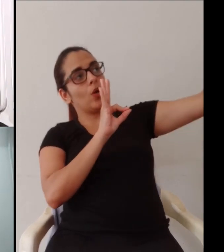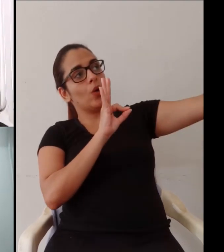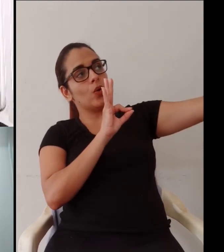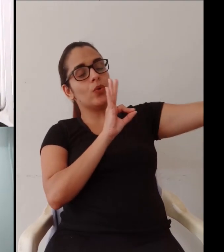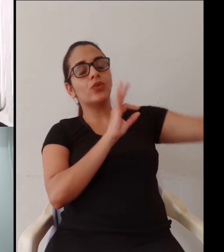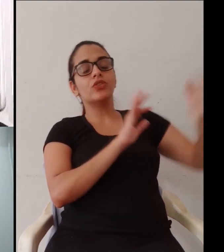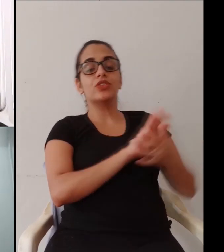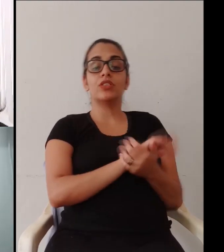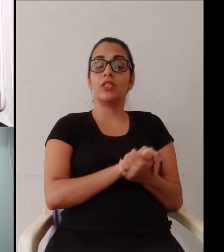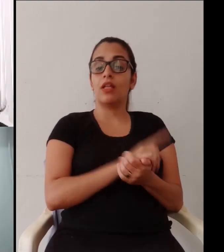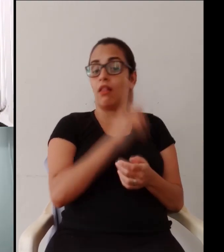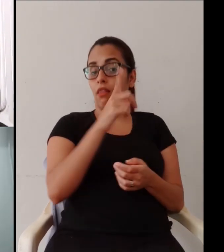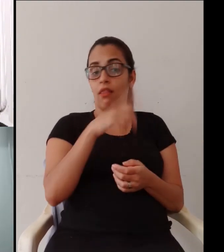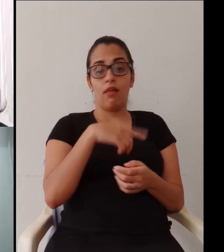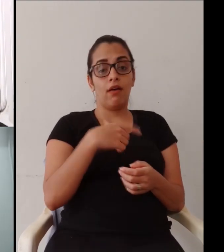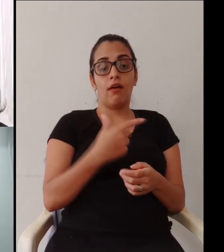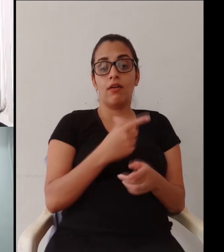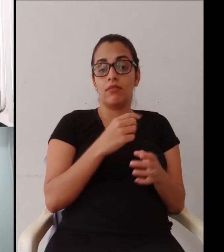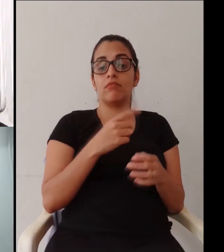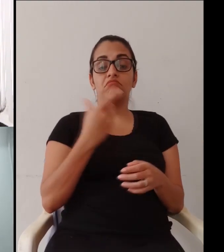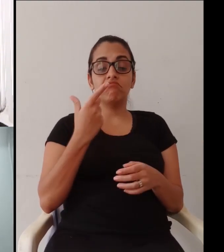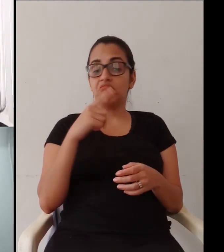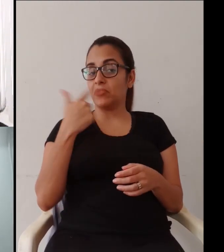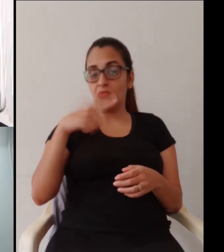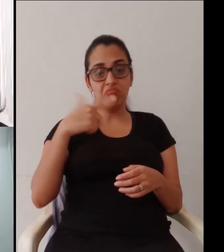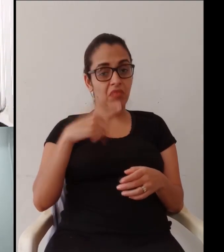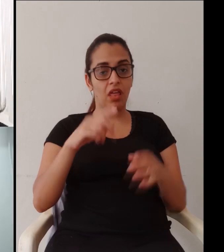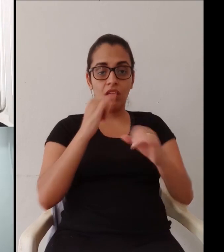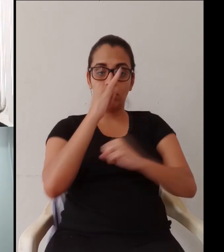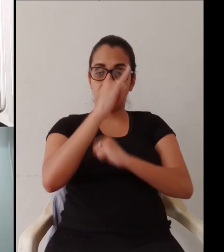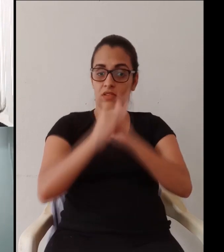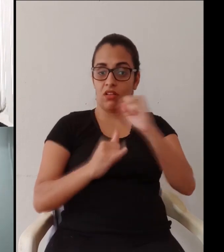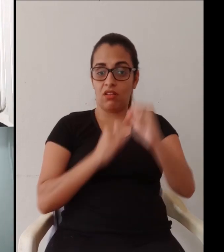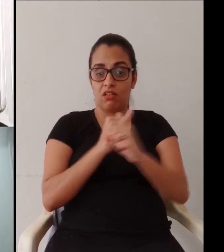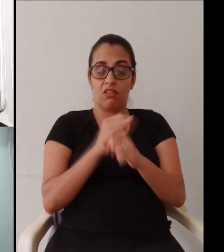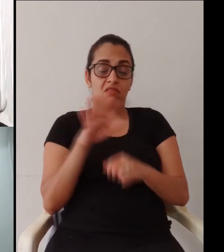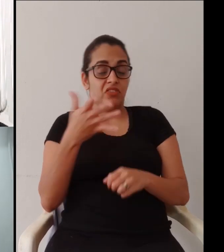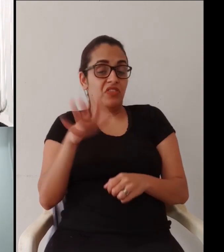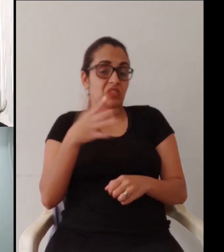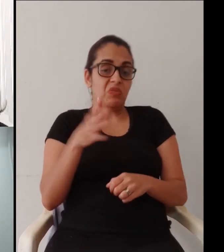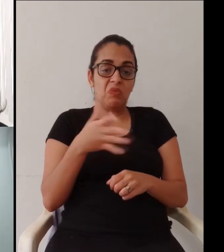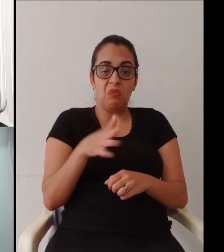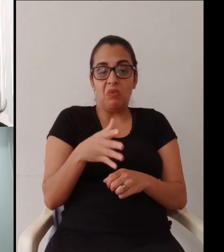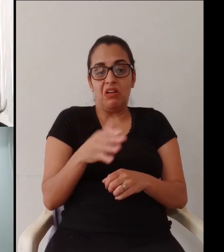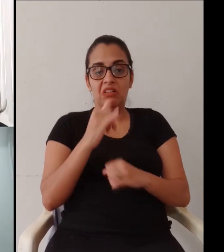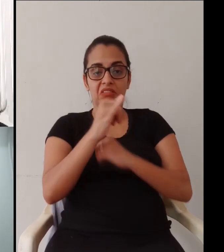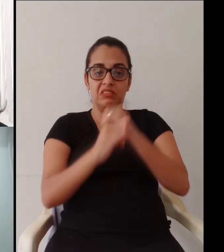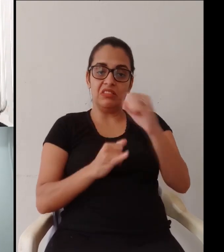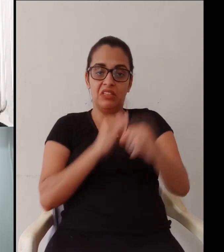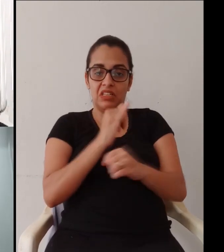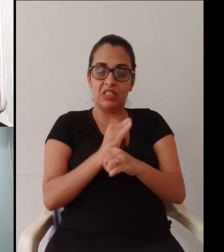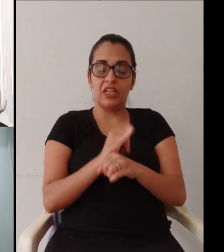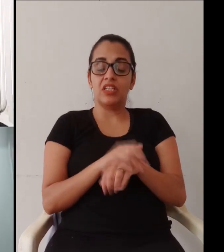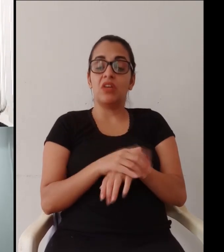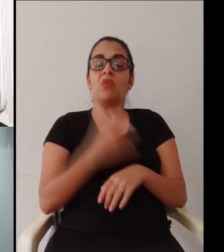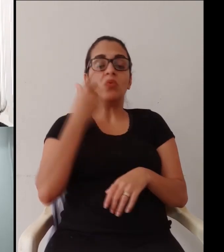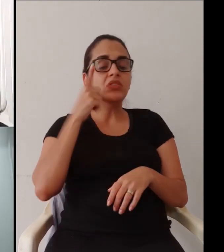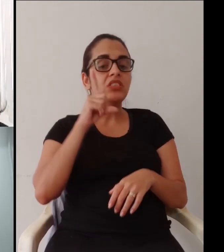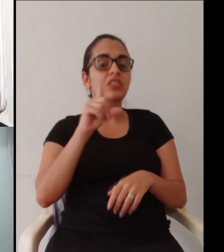da roça lá de Itaguaçu uma roça roça mas no interior ainda uma fazenda e lá eu consigo